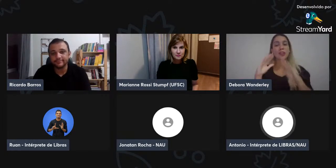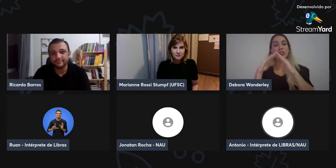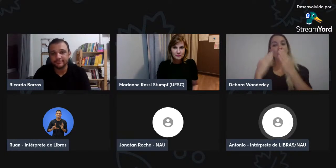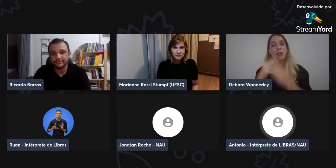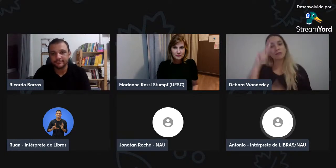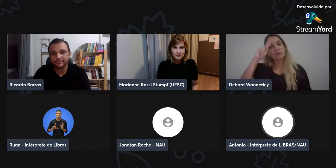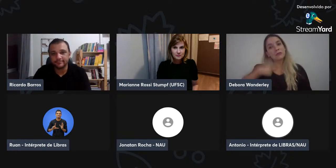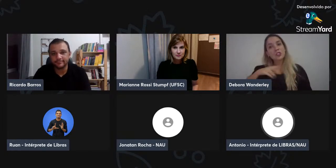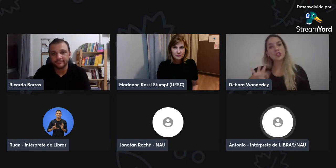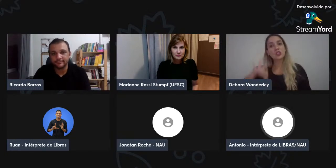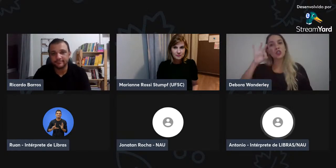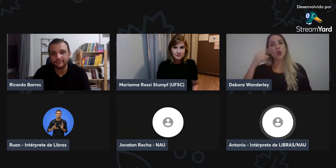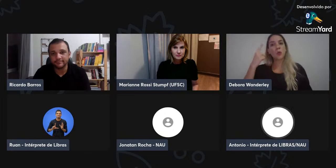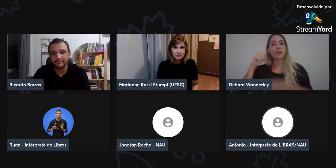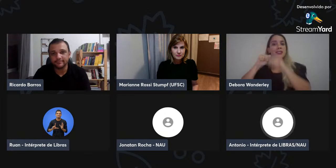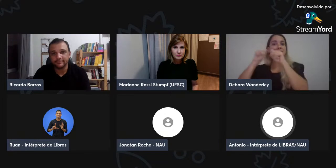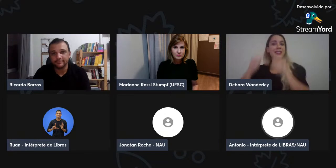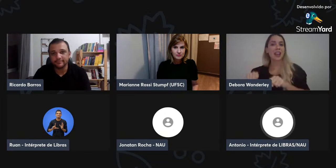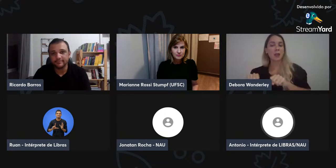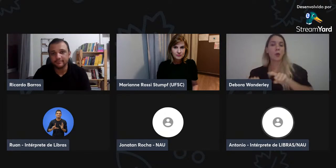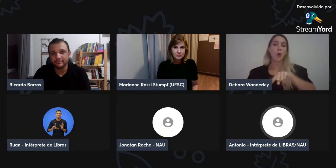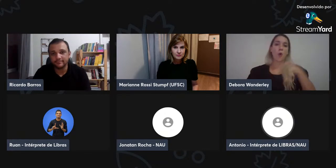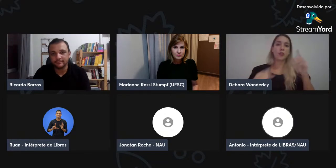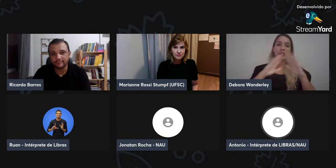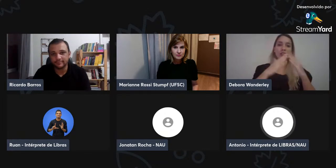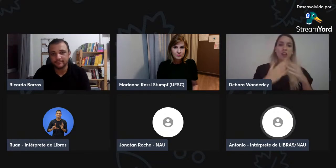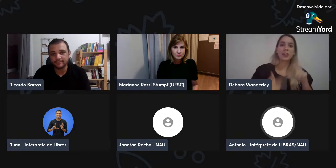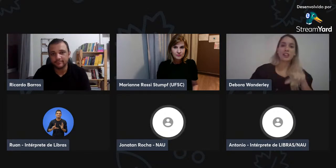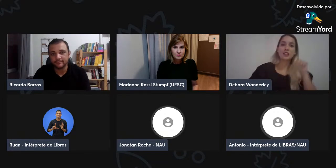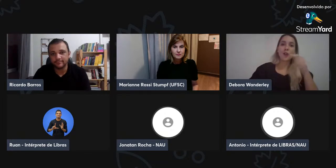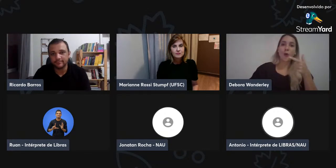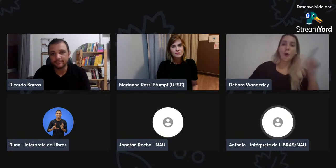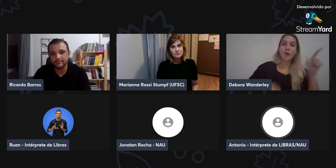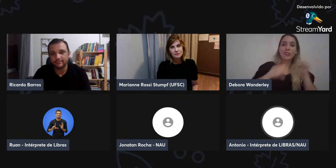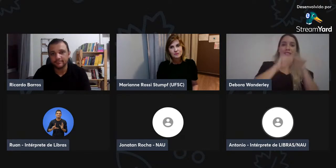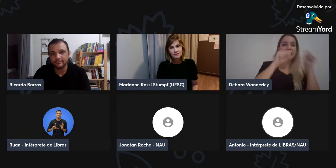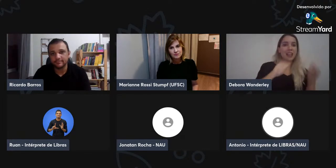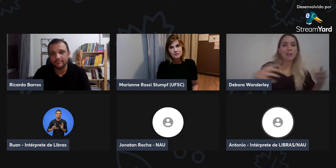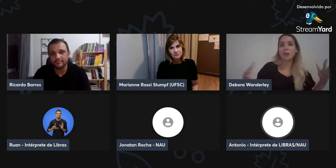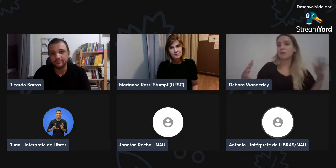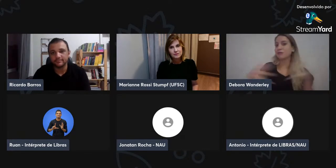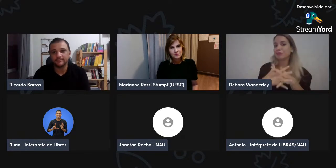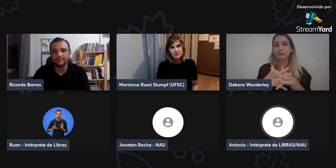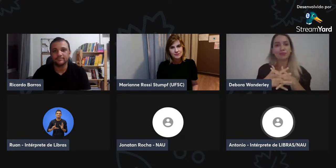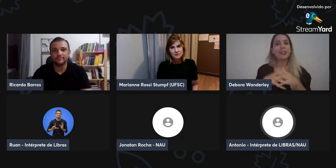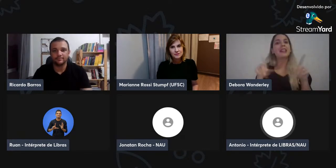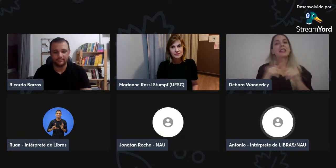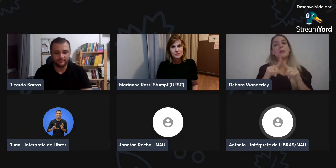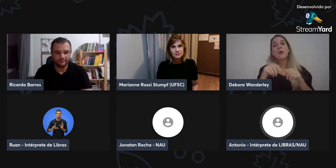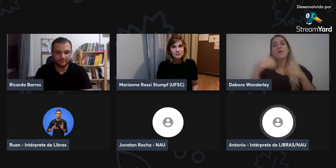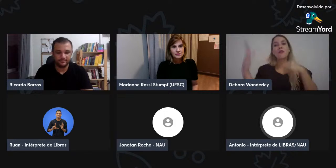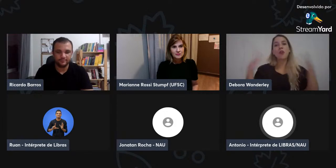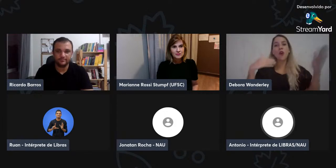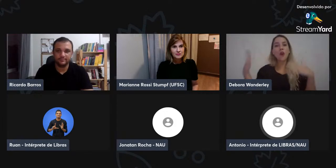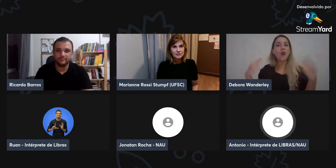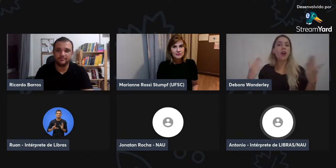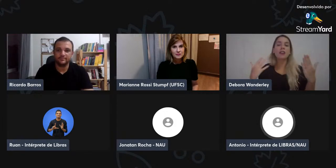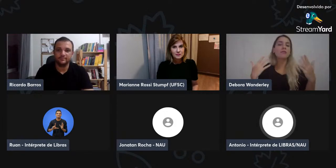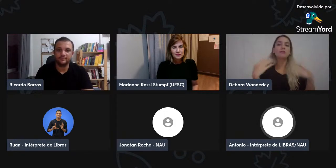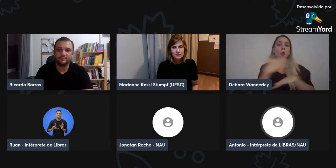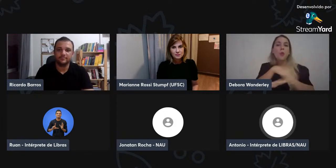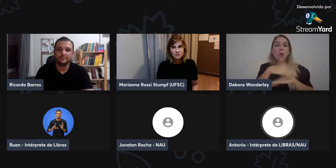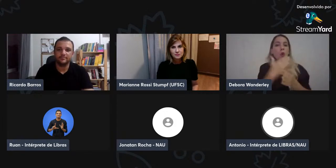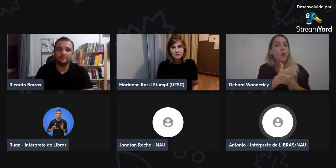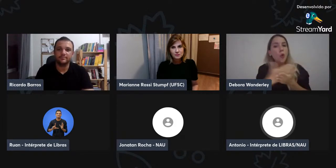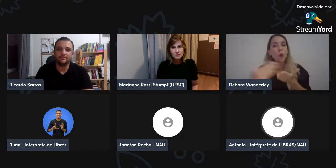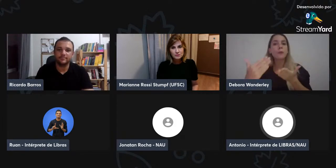igualdade em todos os lugares, nas escolas, por exemplo, vamos escolher um sistema para se trabalhar, porque senão vai dar muita confusão, uma